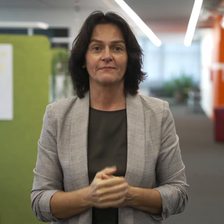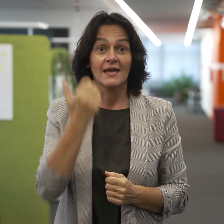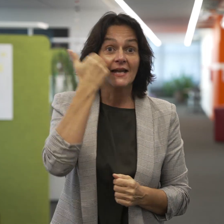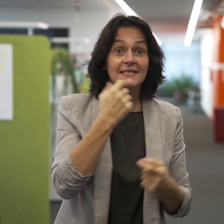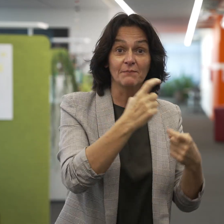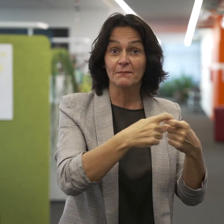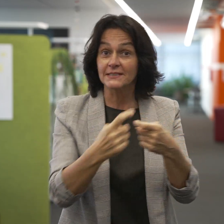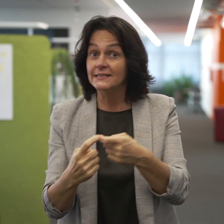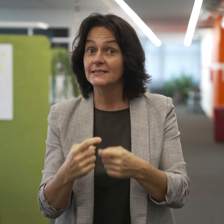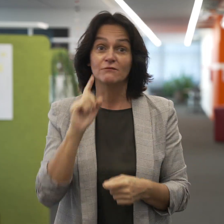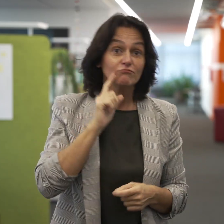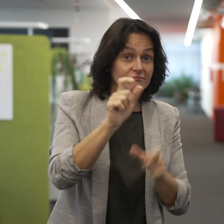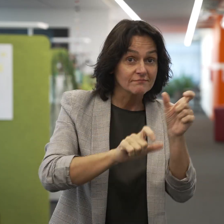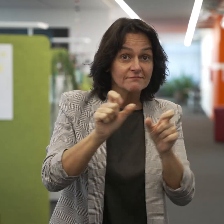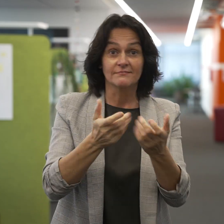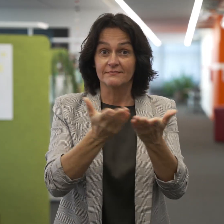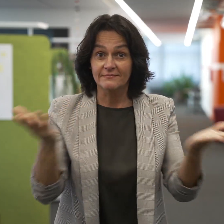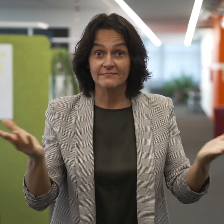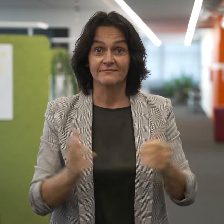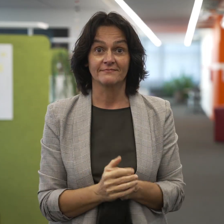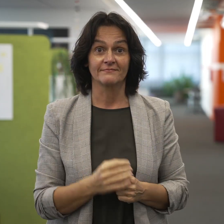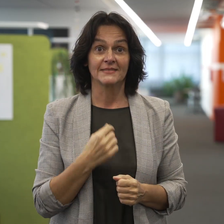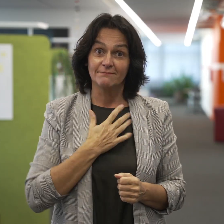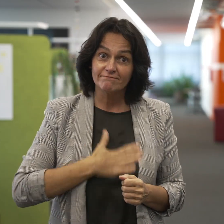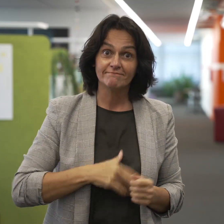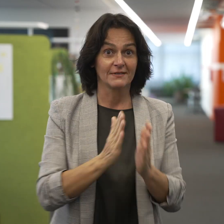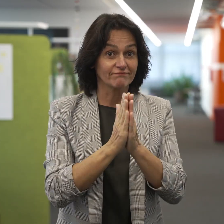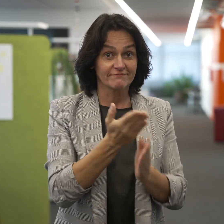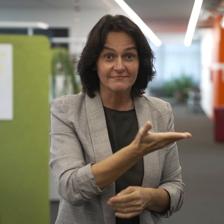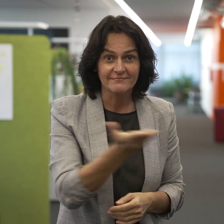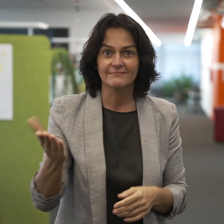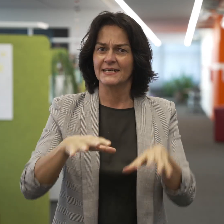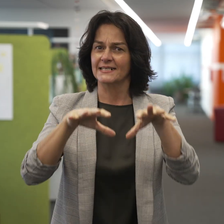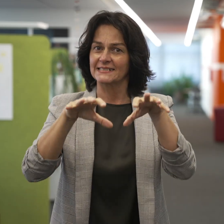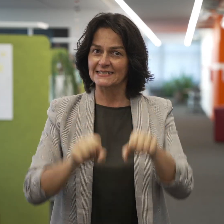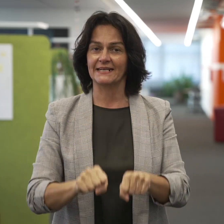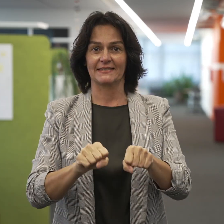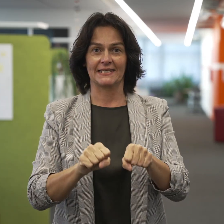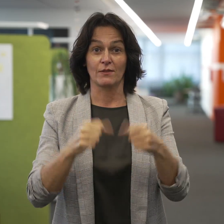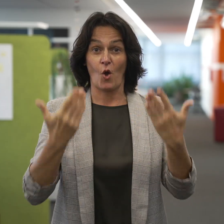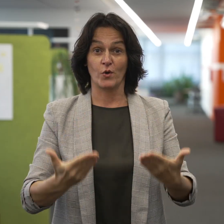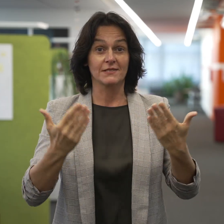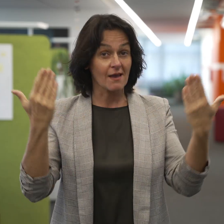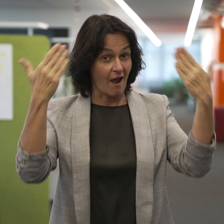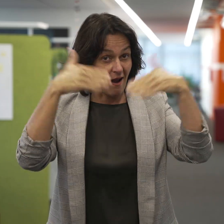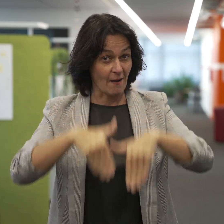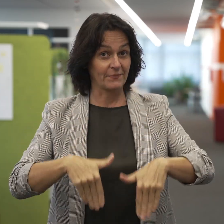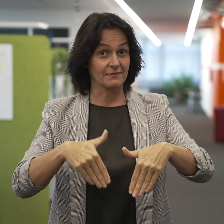Liebe Mitglieder und gehörlose Menschen, reservieren Sie sich die Zeit heute um 18.30 Uhr und sehen Sie uns live auf